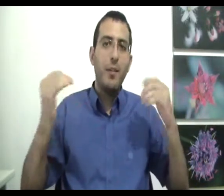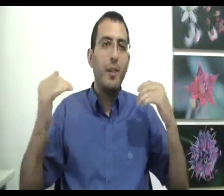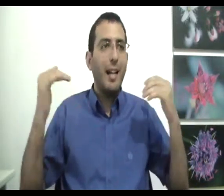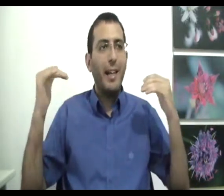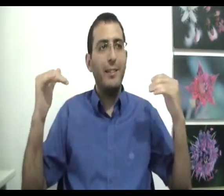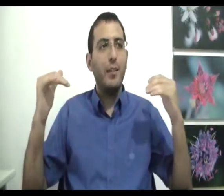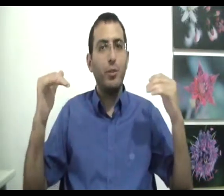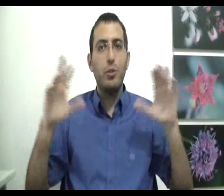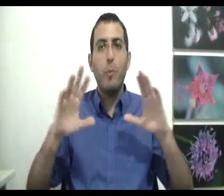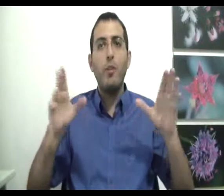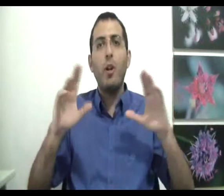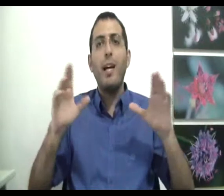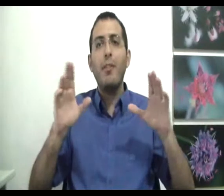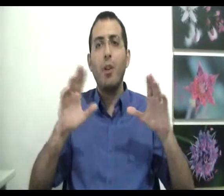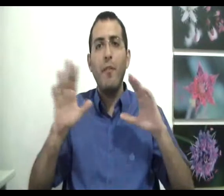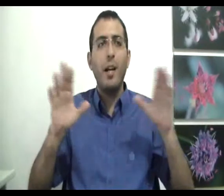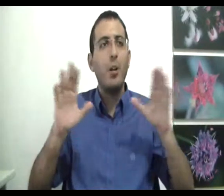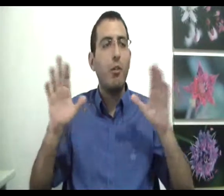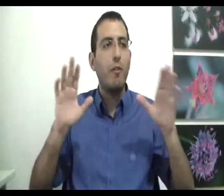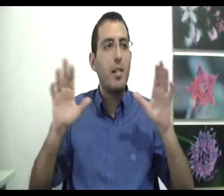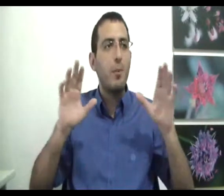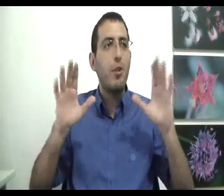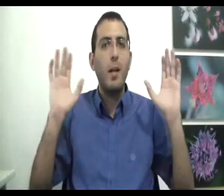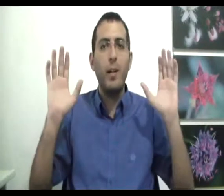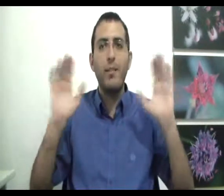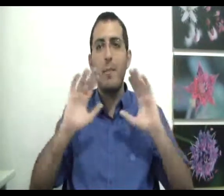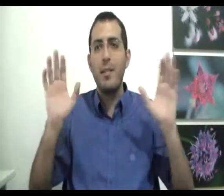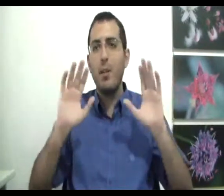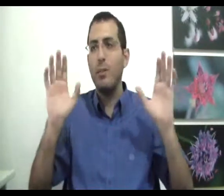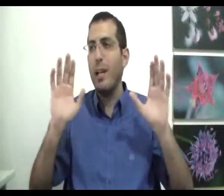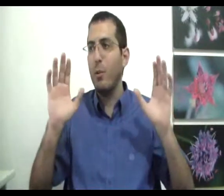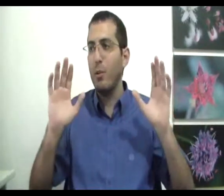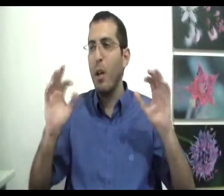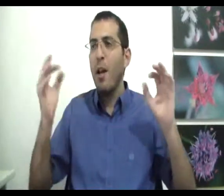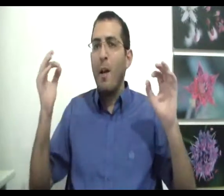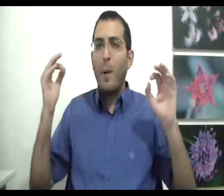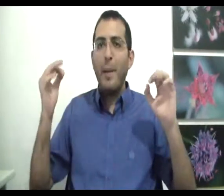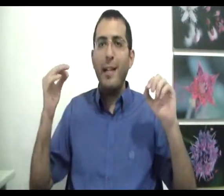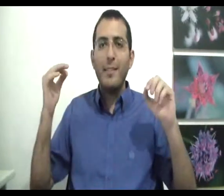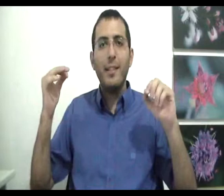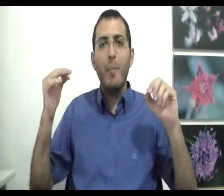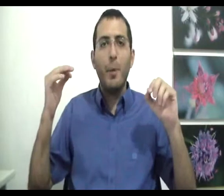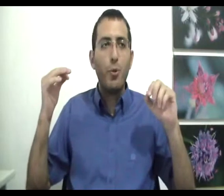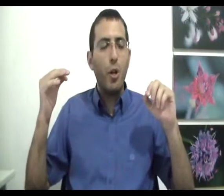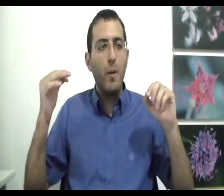משפקה על הכסף. זאת אומרת, שלא י payoff, שלא אף אחד לא יחשוב לעצמו שאם אין לו נכסים, אין לו דאגות. מרבה נכסים, פירושו,